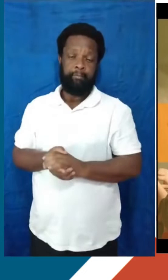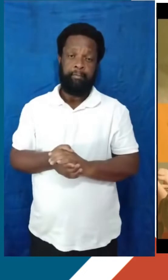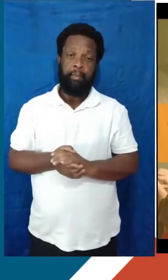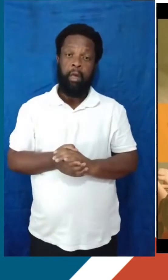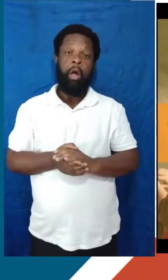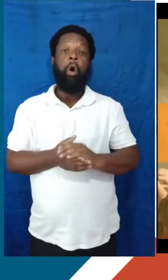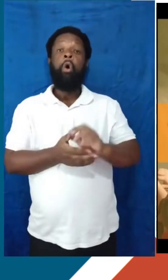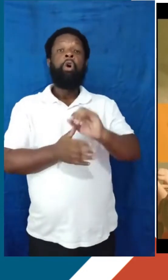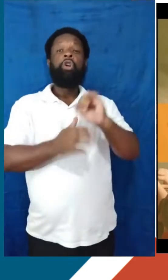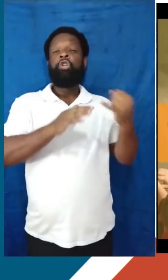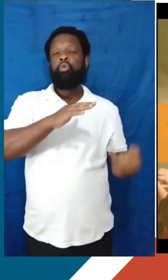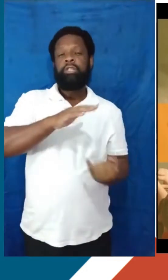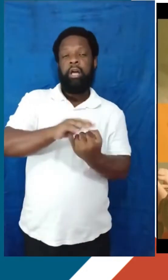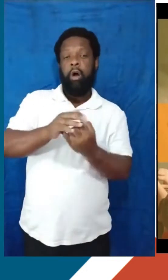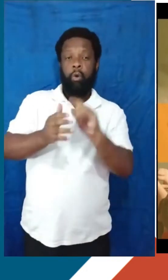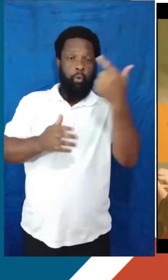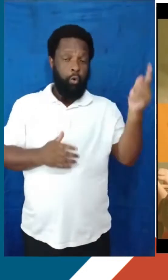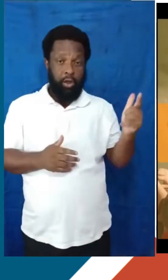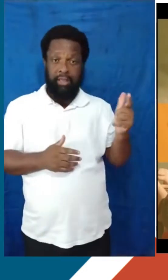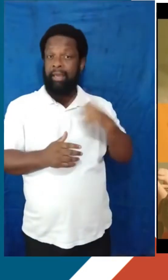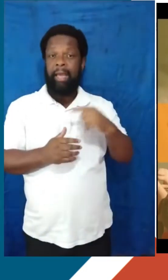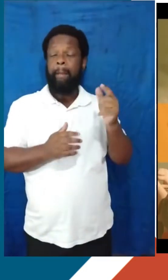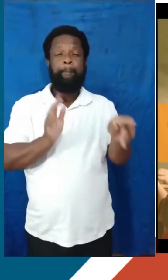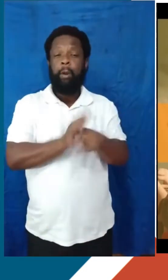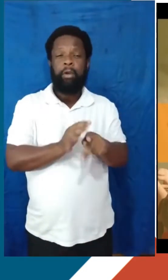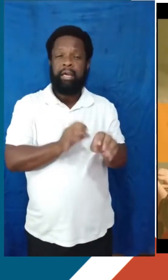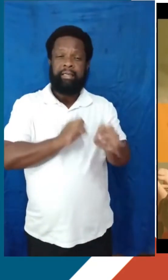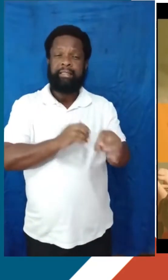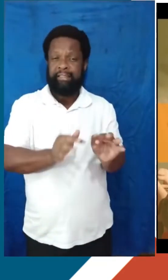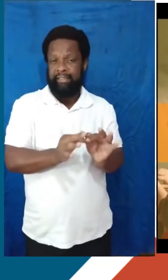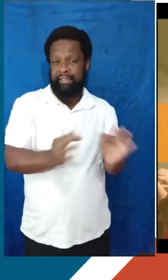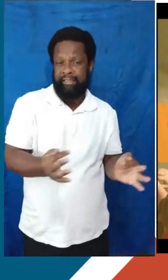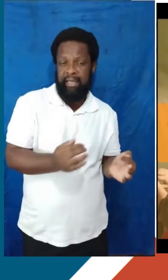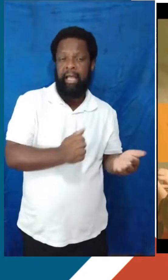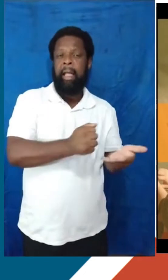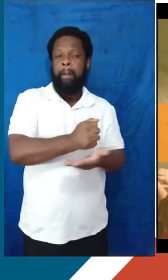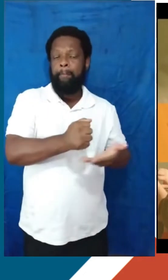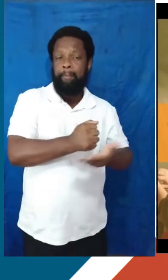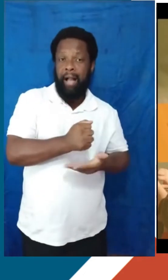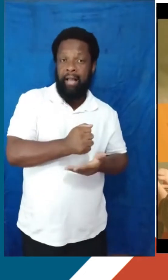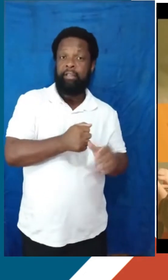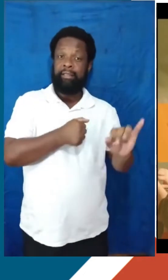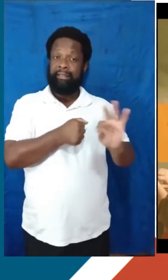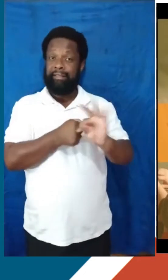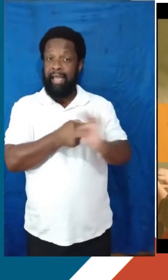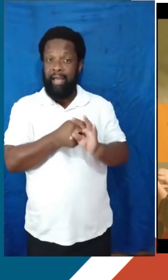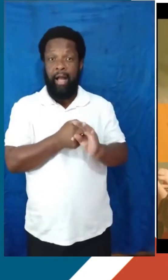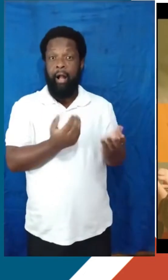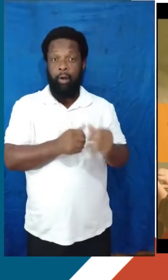Outras instituições que eram tradicionalmente, né? Instituições de educação básica, que ofereciam médio técnico, passaram a oferecer cultos de graduação e até